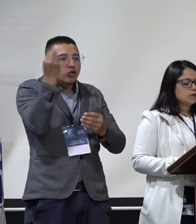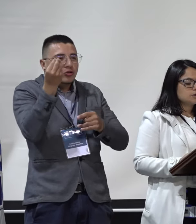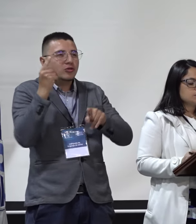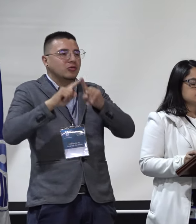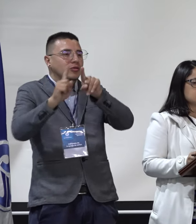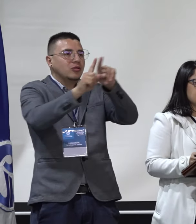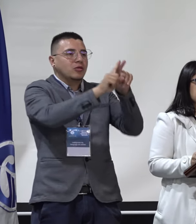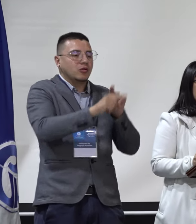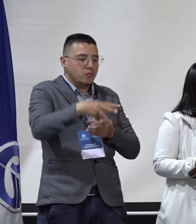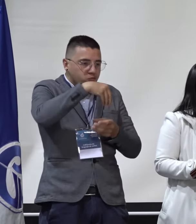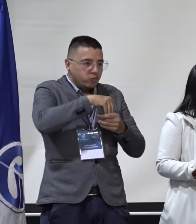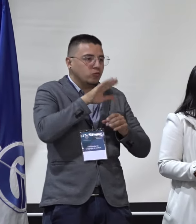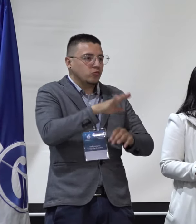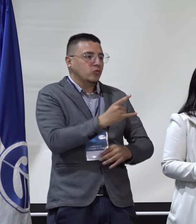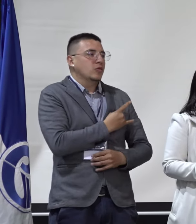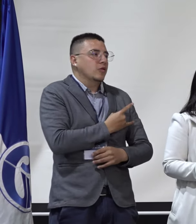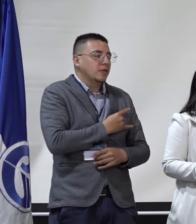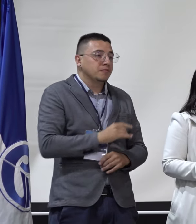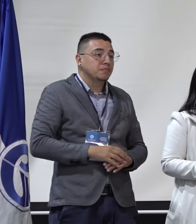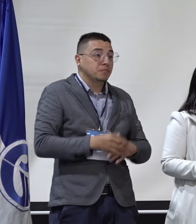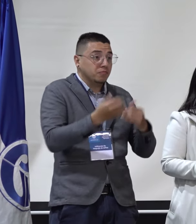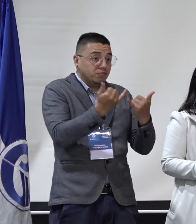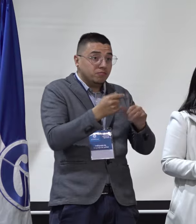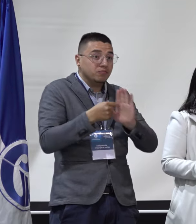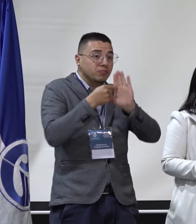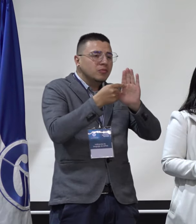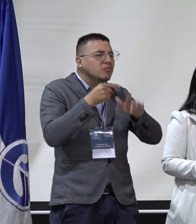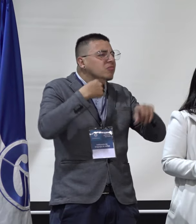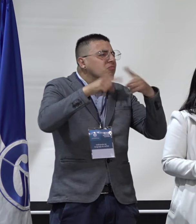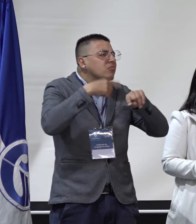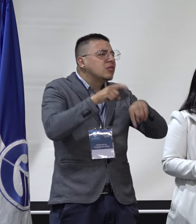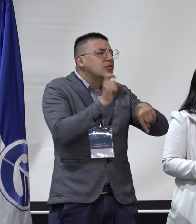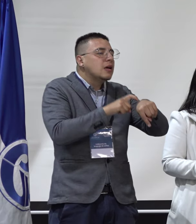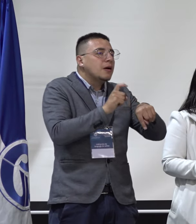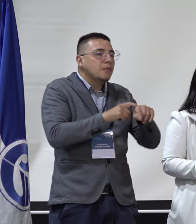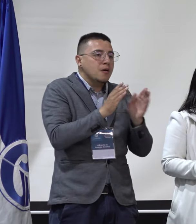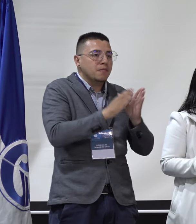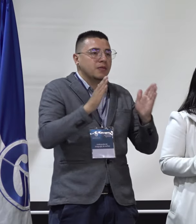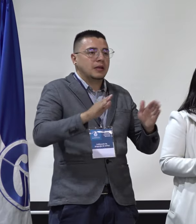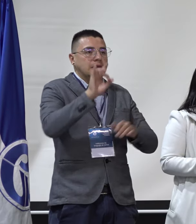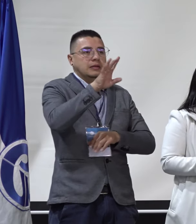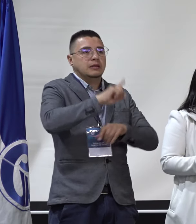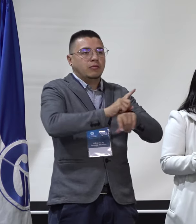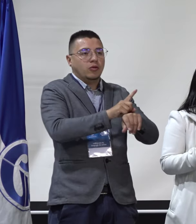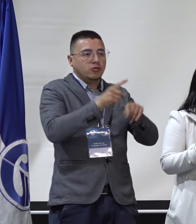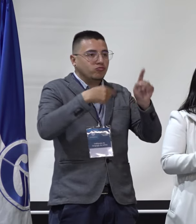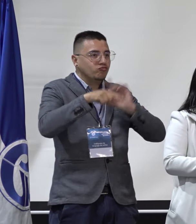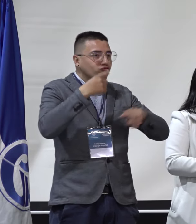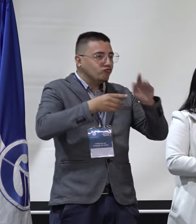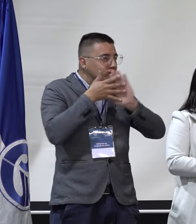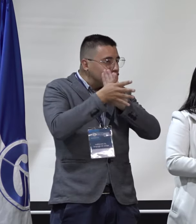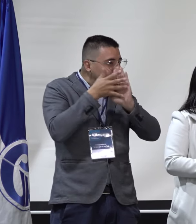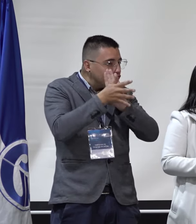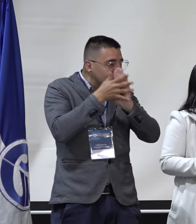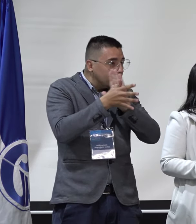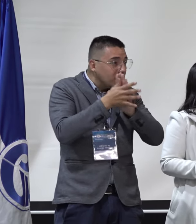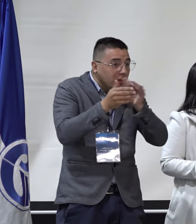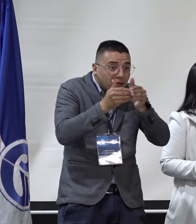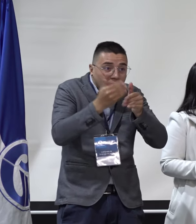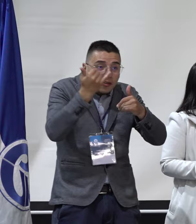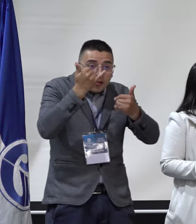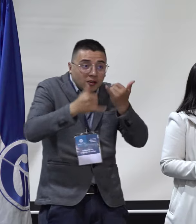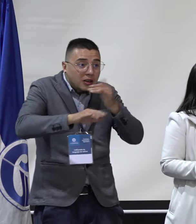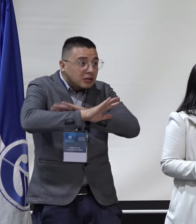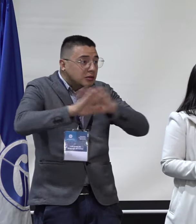colegiados de la universidad. Para ello, dispondrán de 15 minutos para realizar su postulación y una vez finalizada la misma,